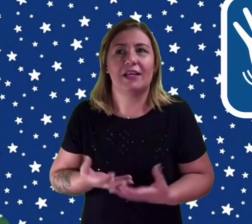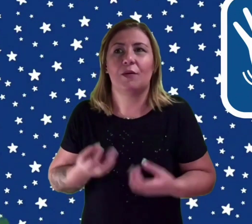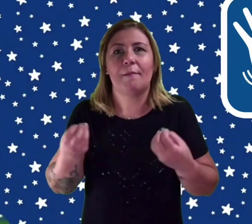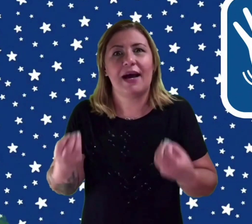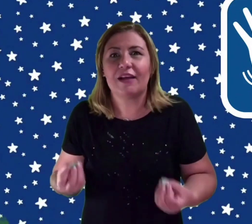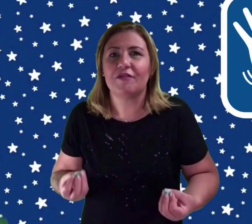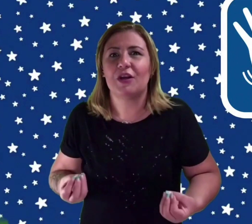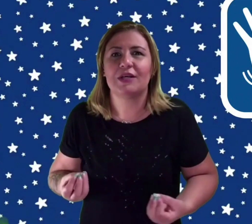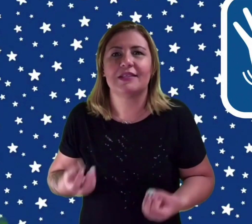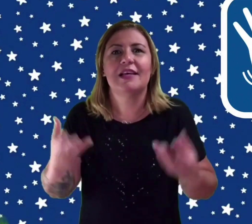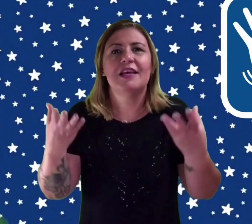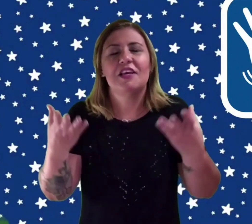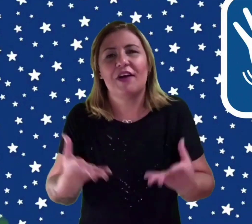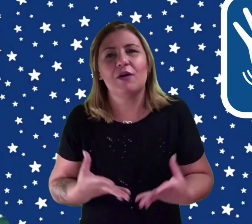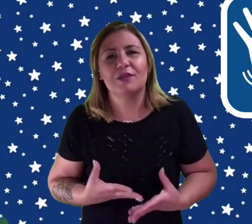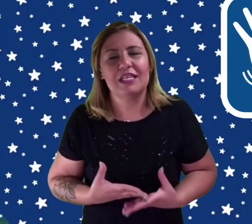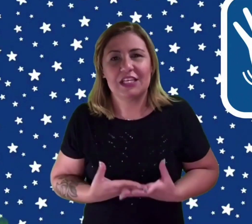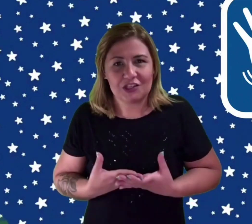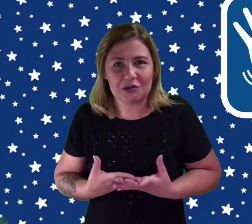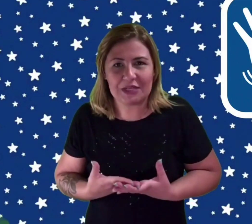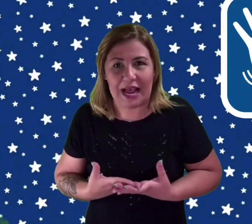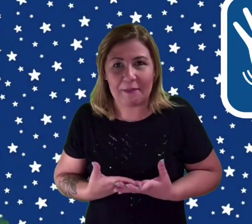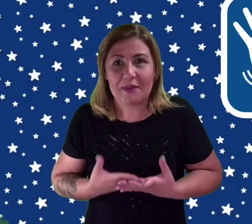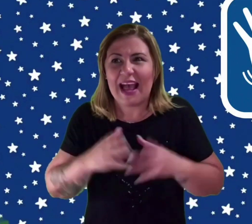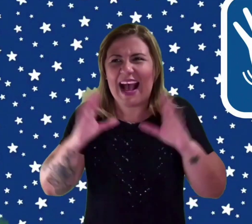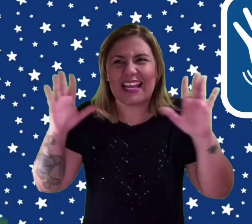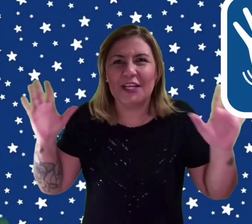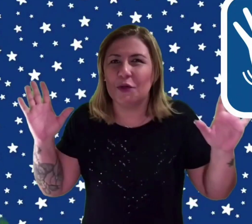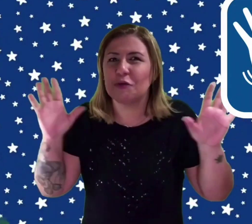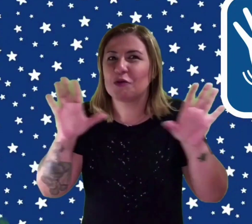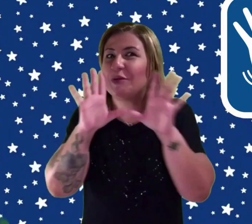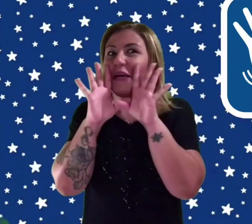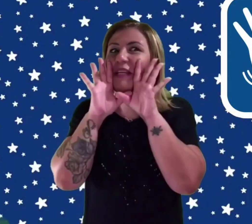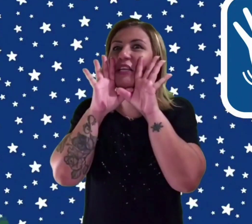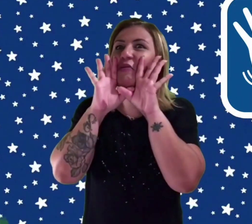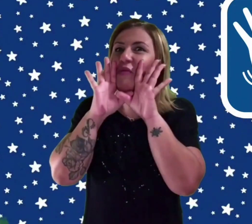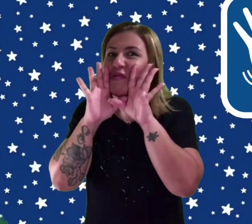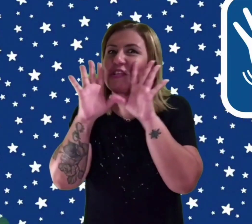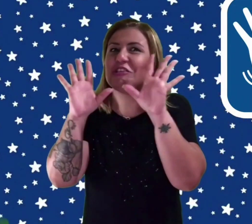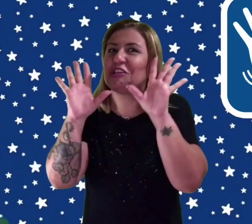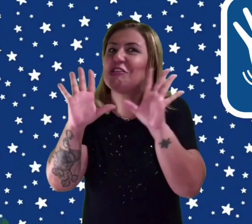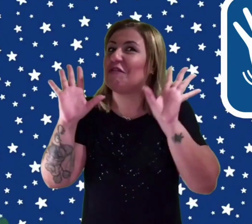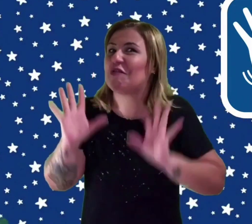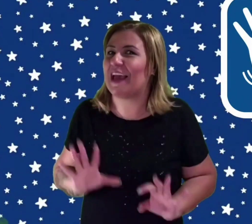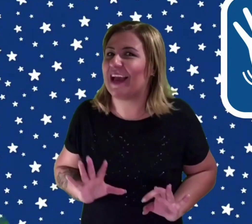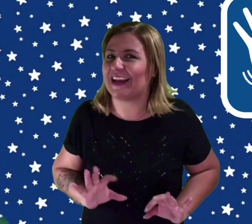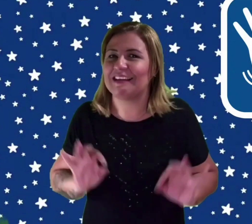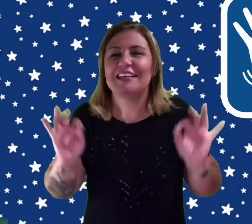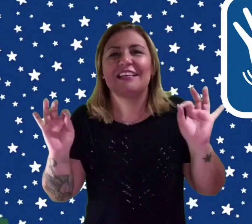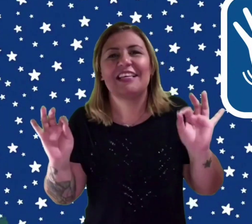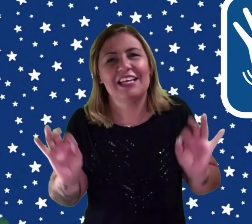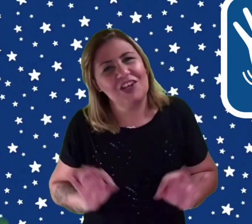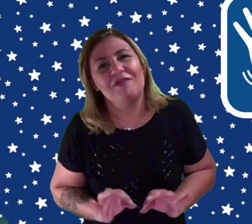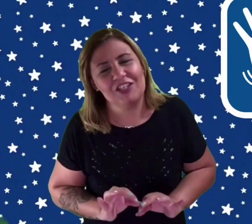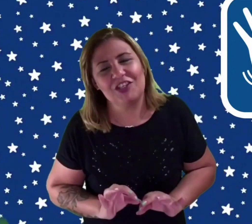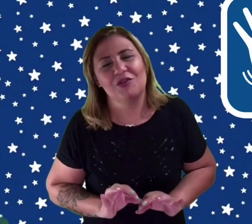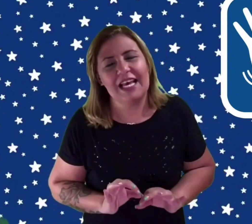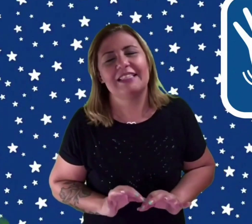língua maravilhosa e vai conseguir te ajudar. Aqui no YouTube também tem um monte de gente fera que vai te ajudar